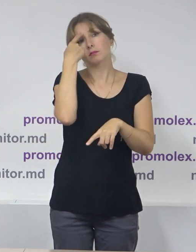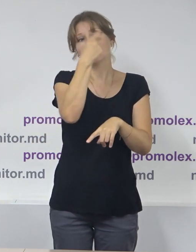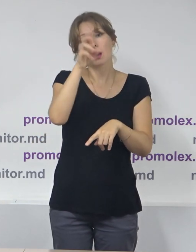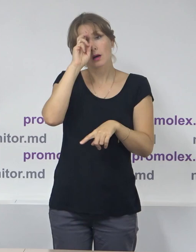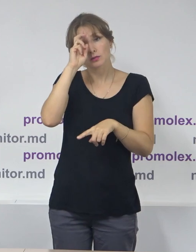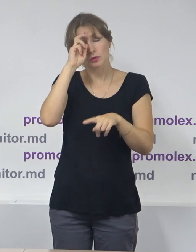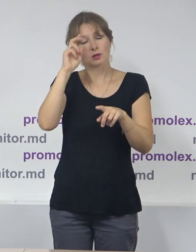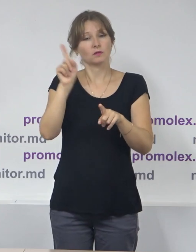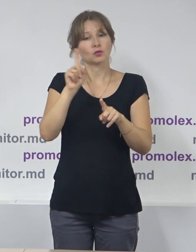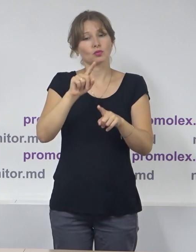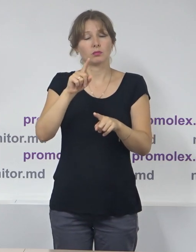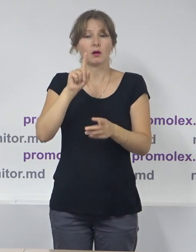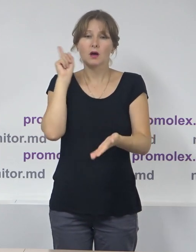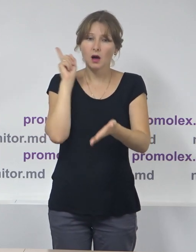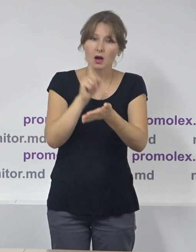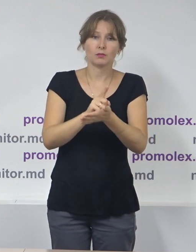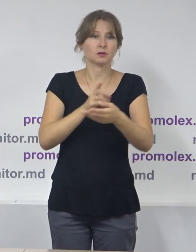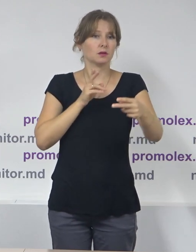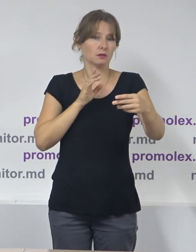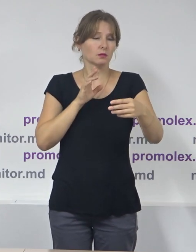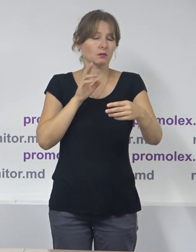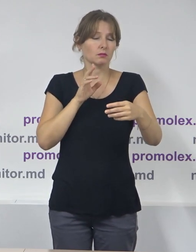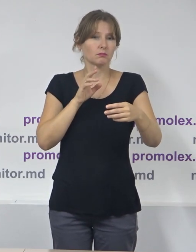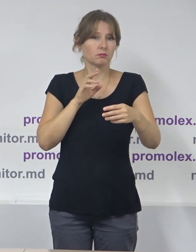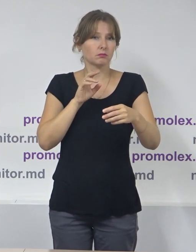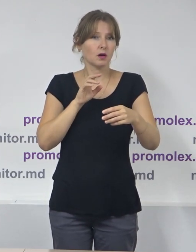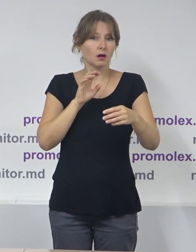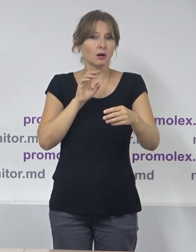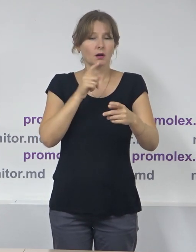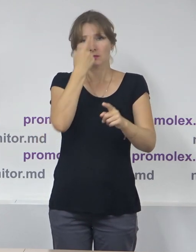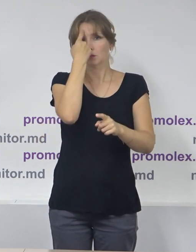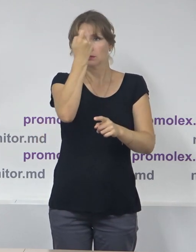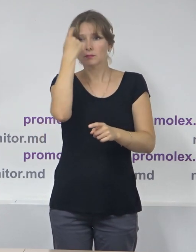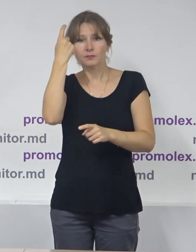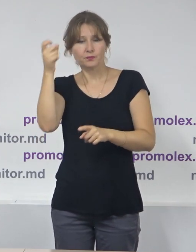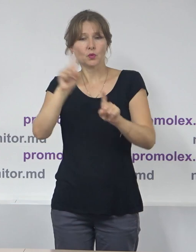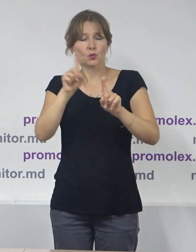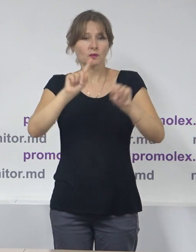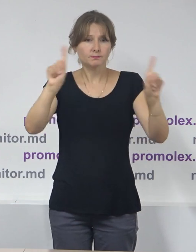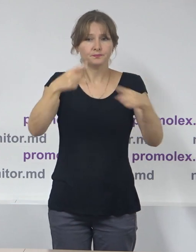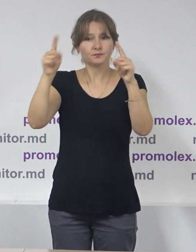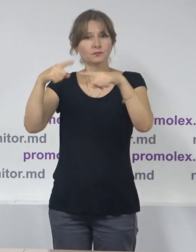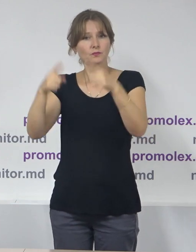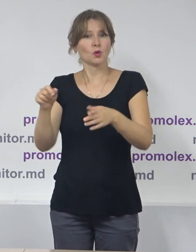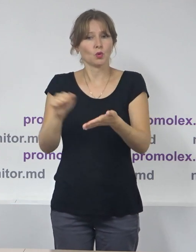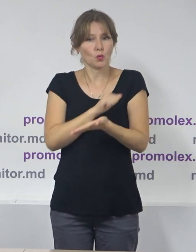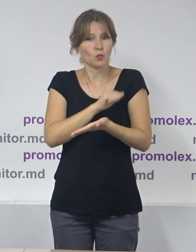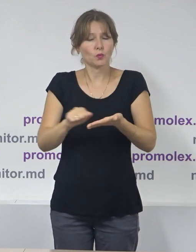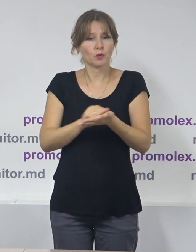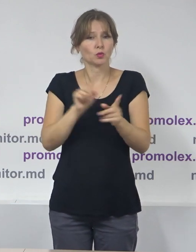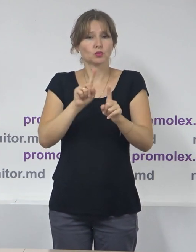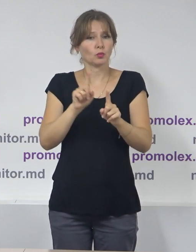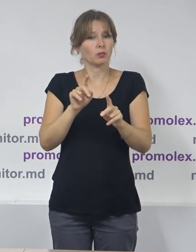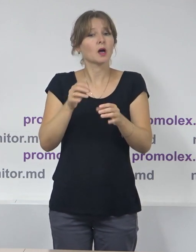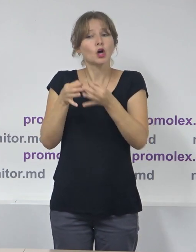asupra necesității de a interveni pentru a nu crea situații care ar duce la limitarea dreptului de